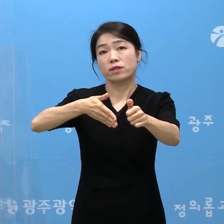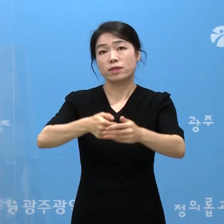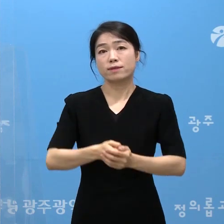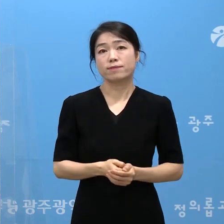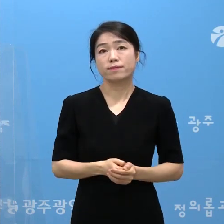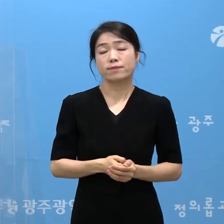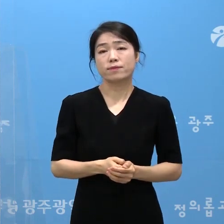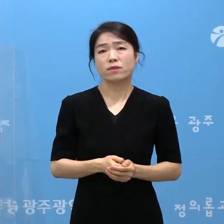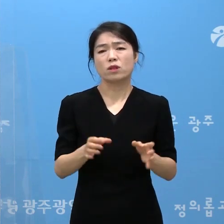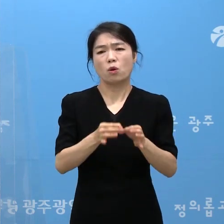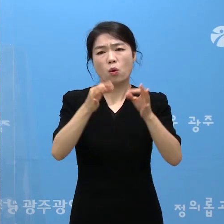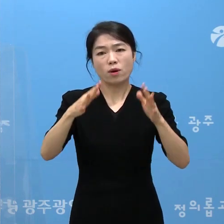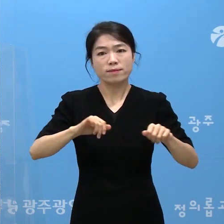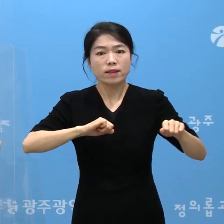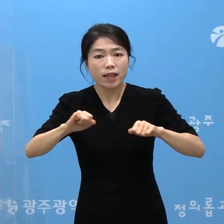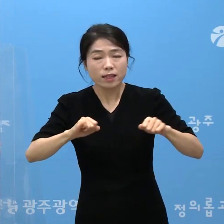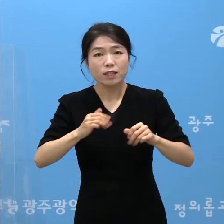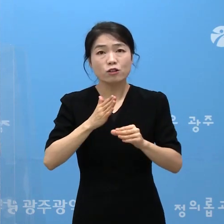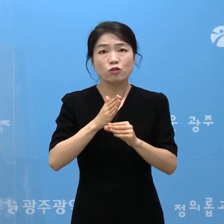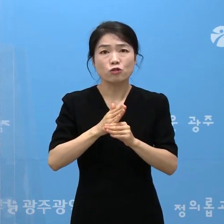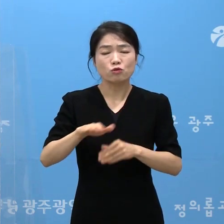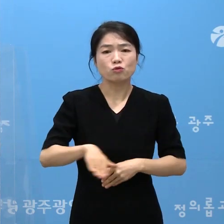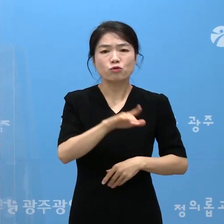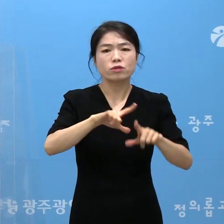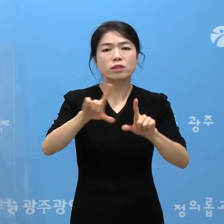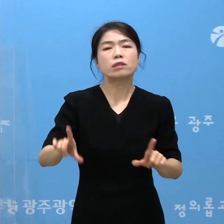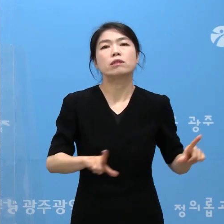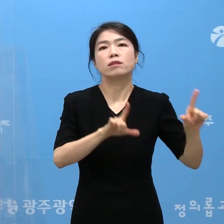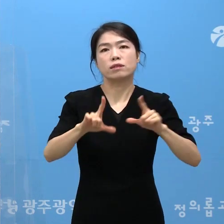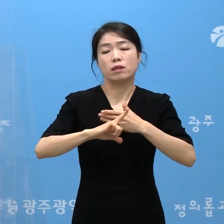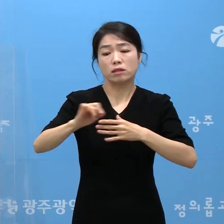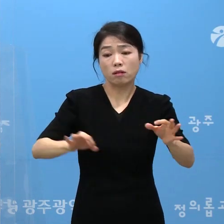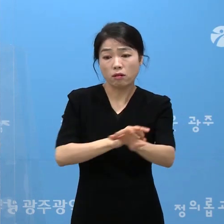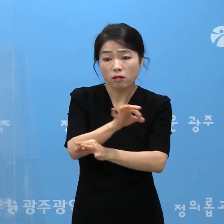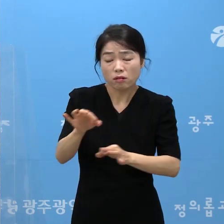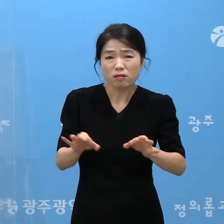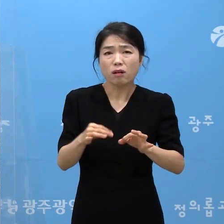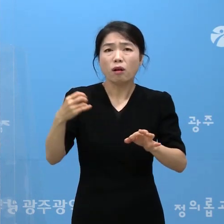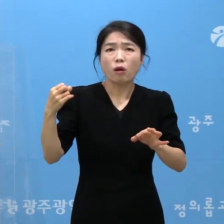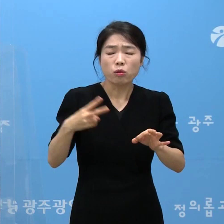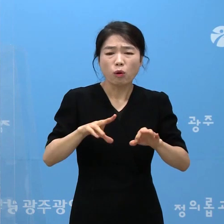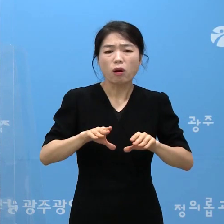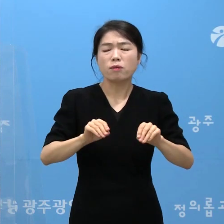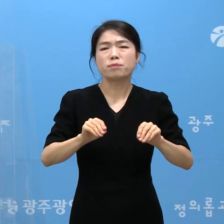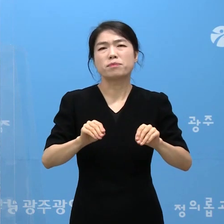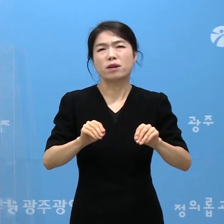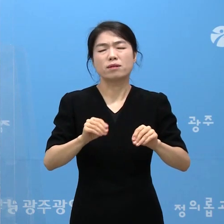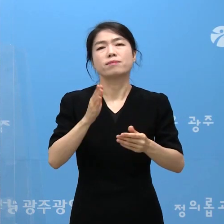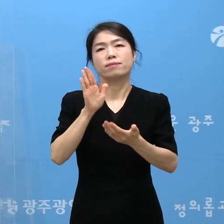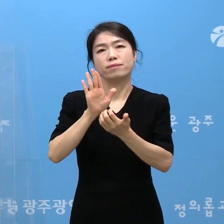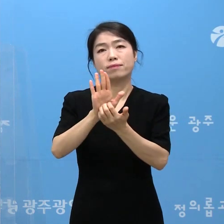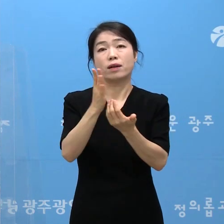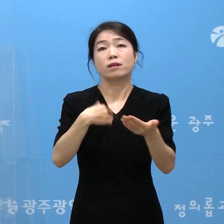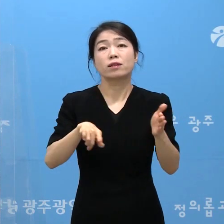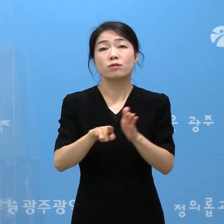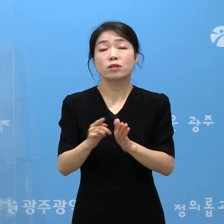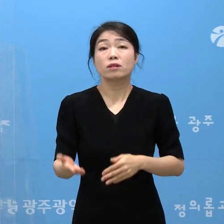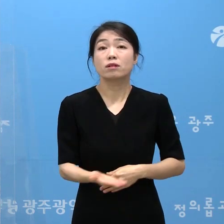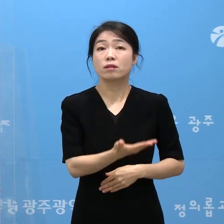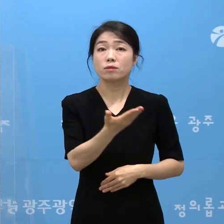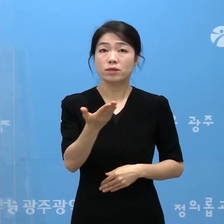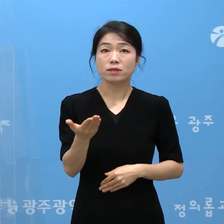모처럼 활기를 띄고 있는 우리의 일상과 지역 경제가 다시 멈춰서는 일이 없도록 시민